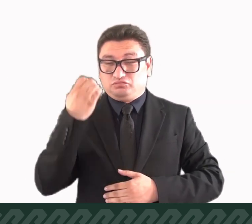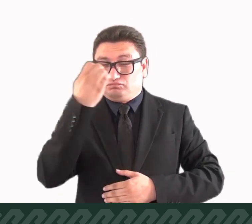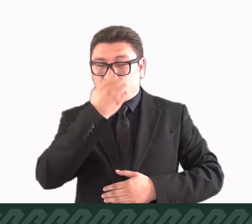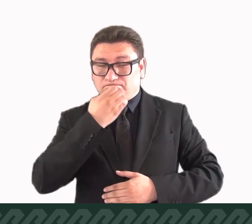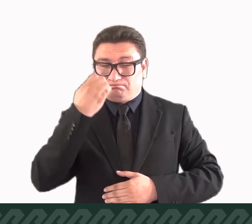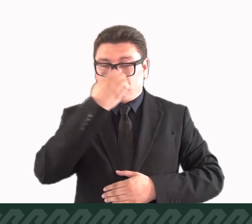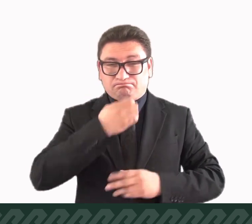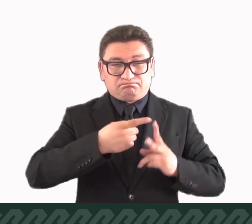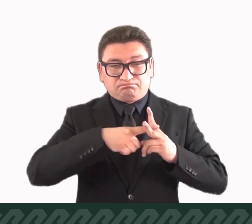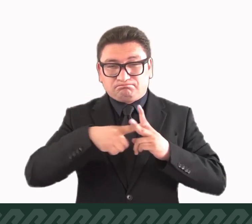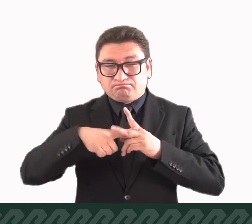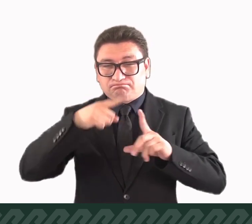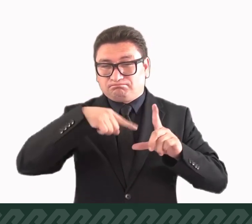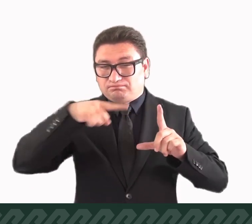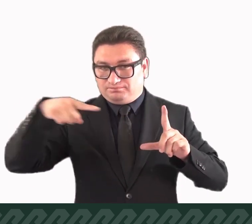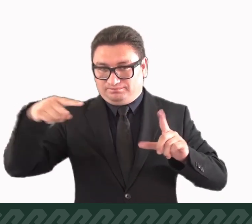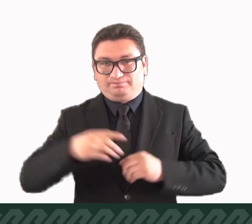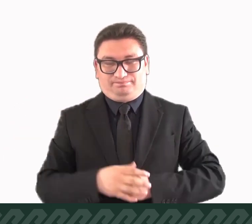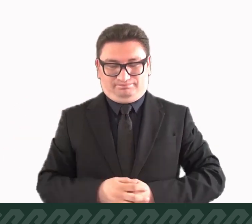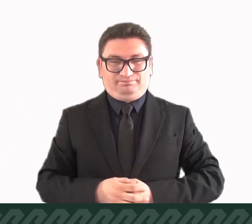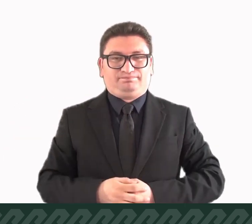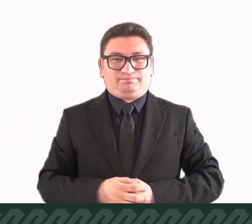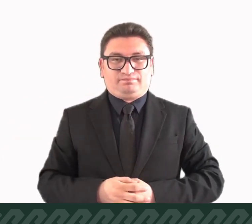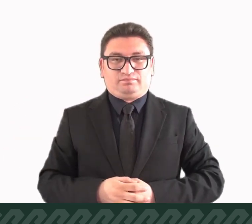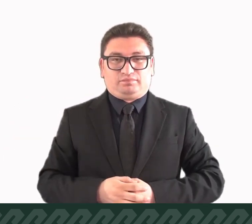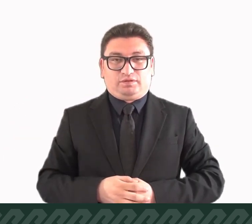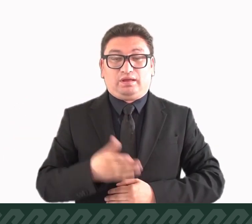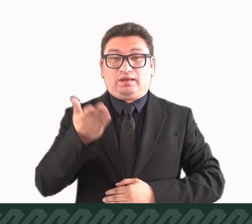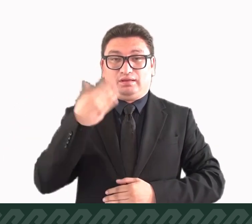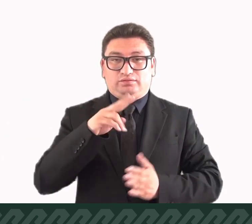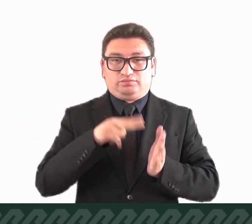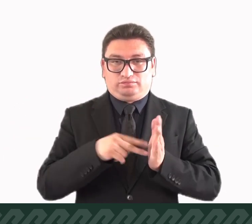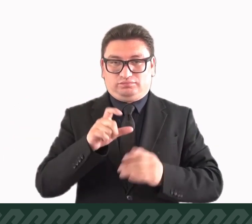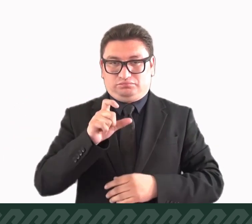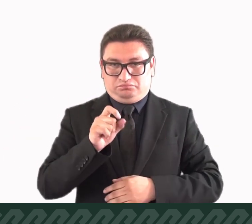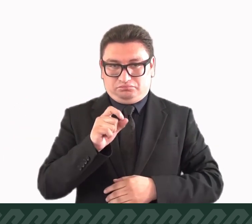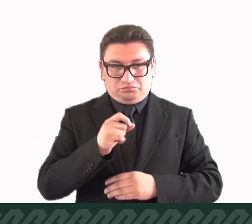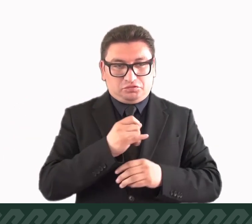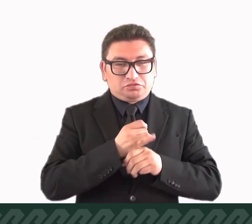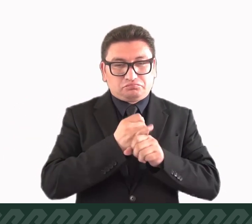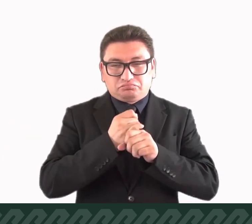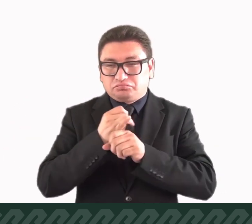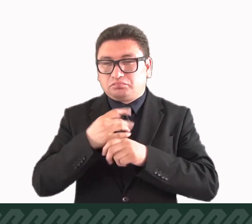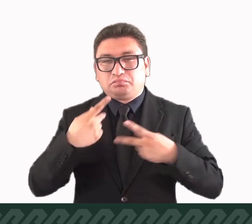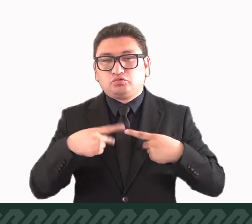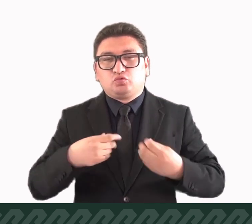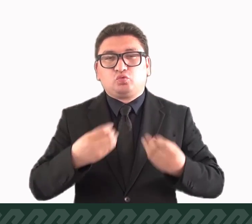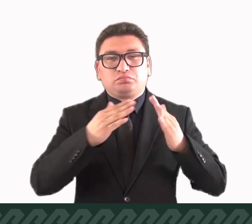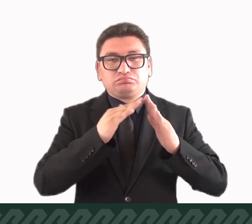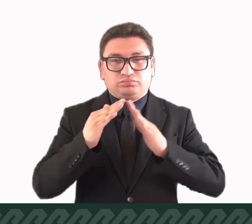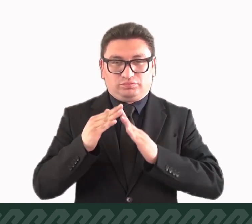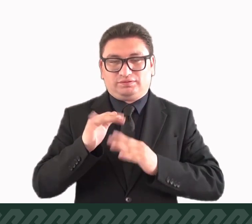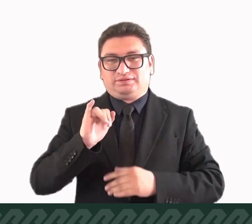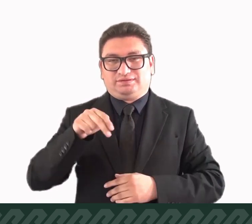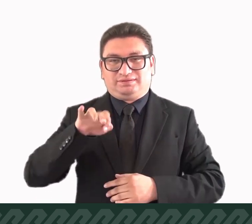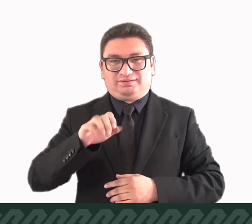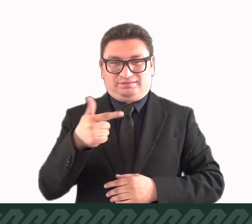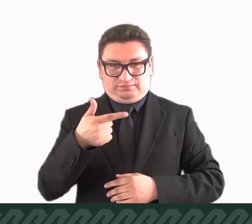Diagnóstico Estadístico De acuerdo con el Censo de Población y Vivienda 2020